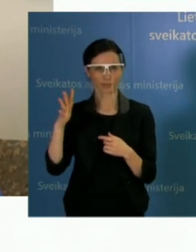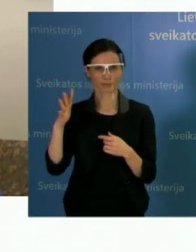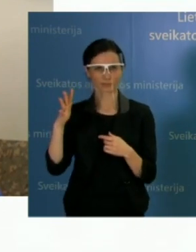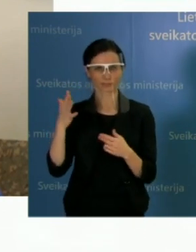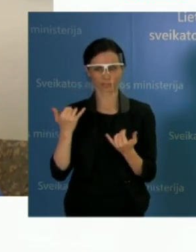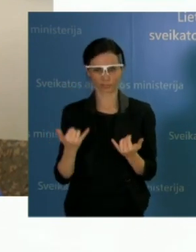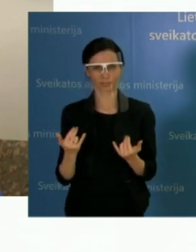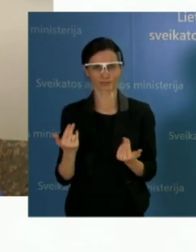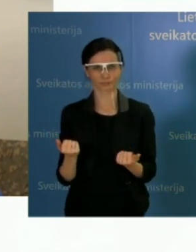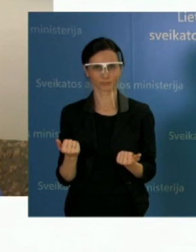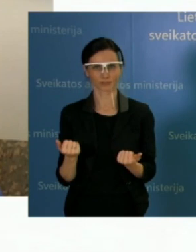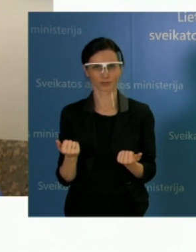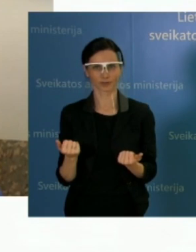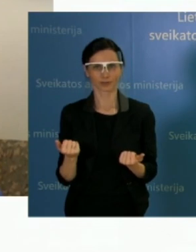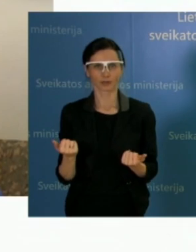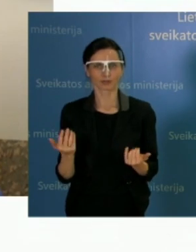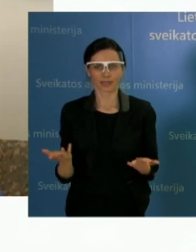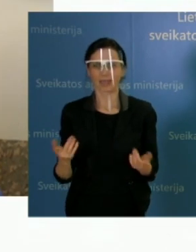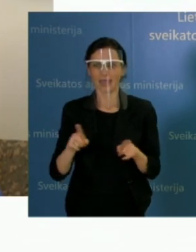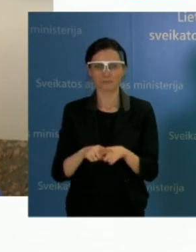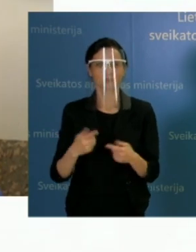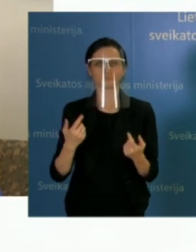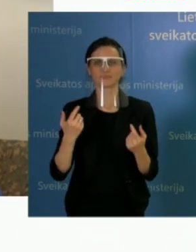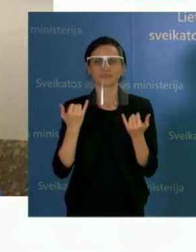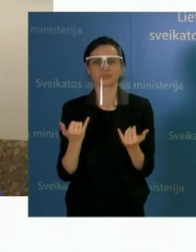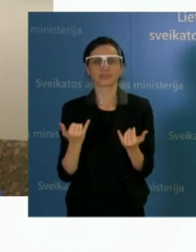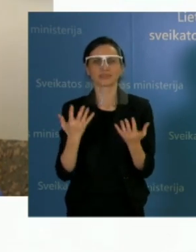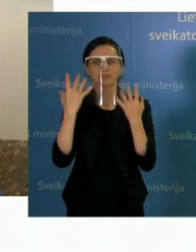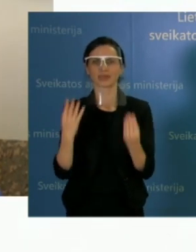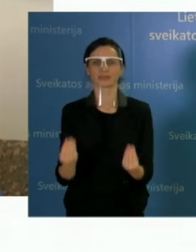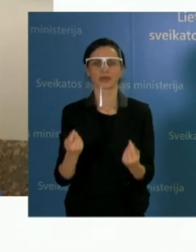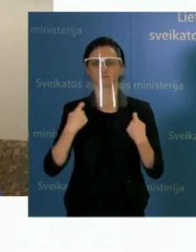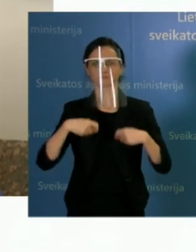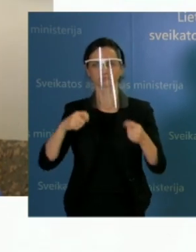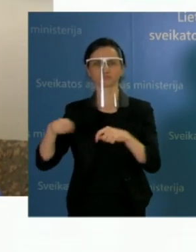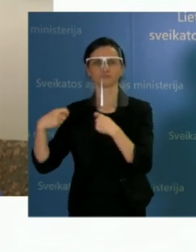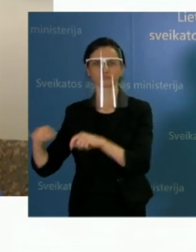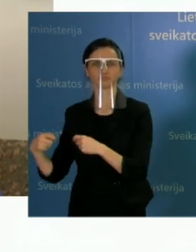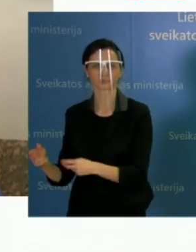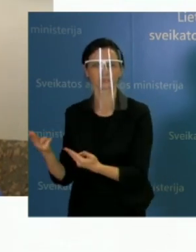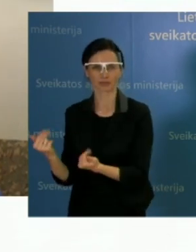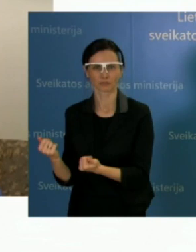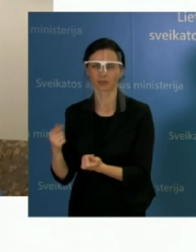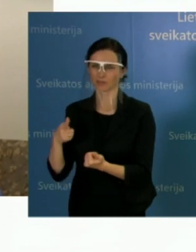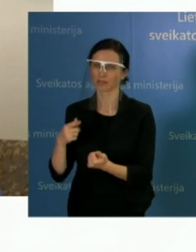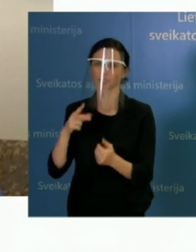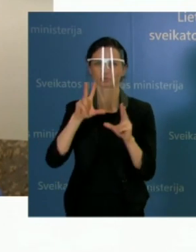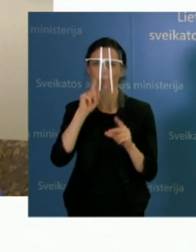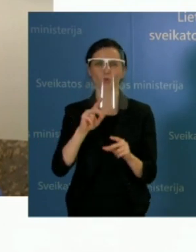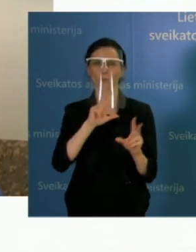pardavimų diena labai linkėčiau, kad tas juodasis penktadienis